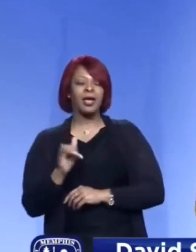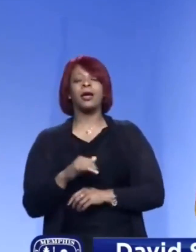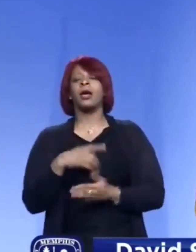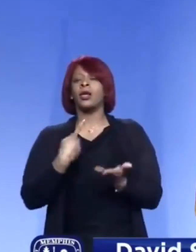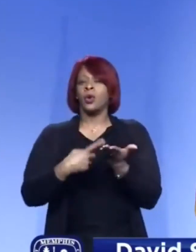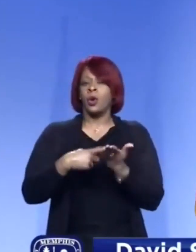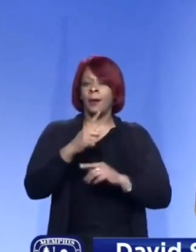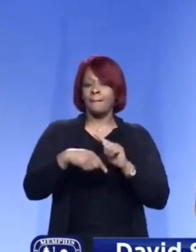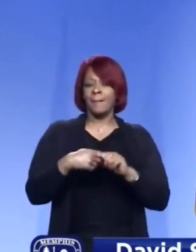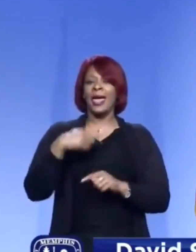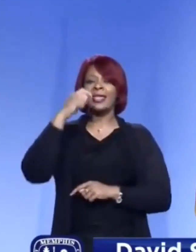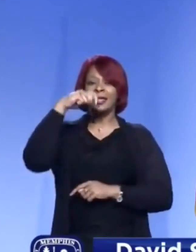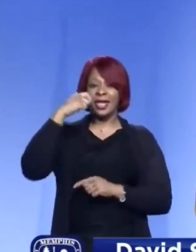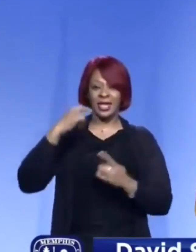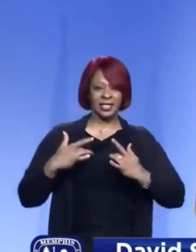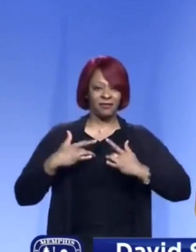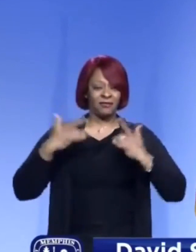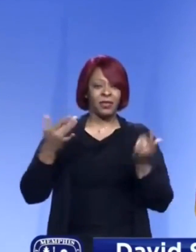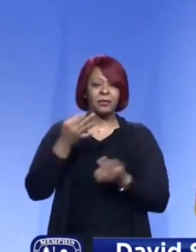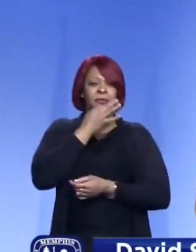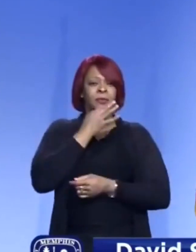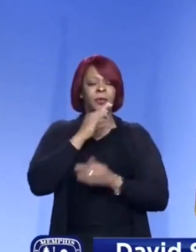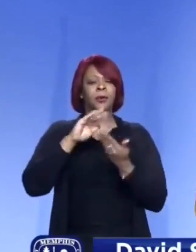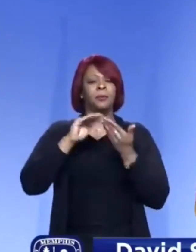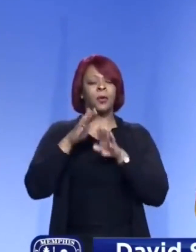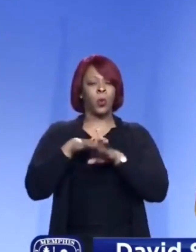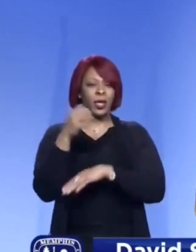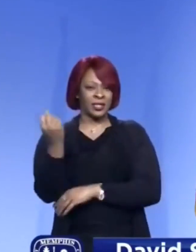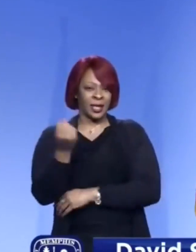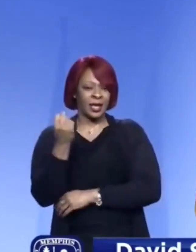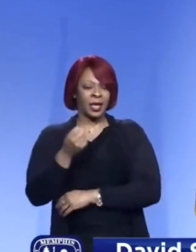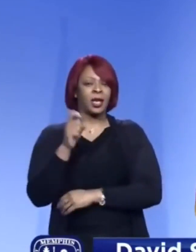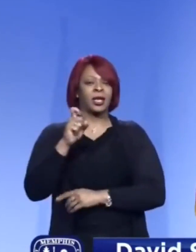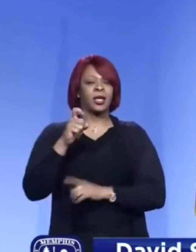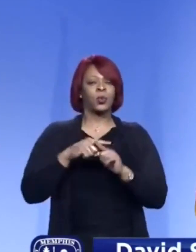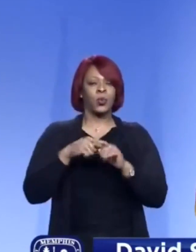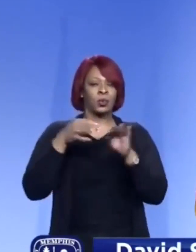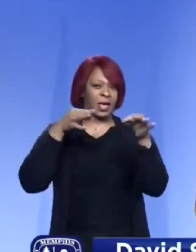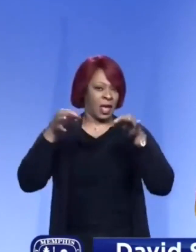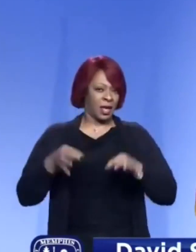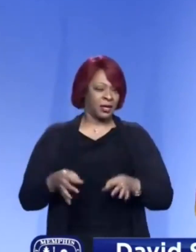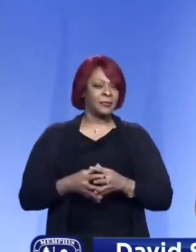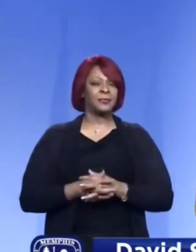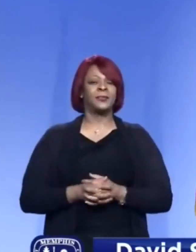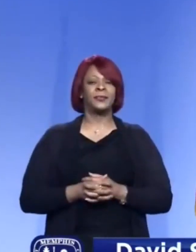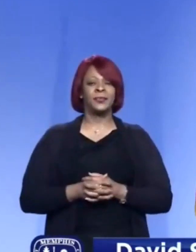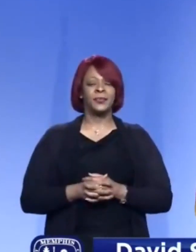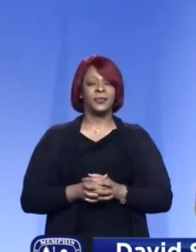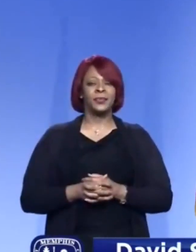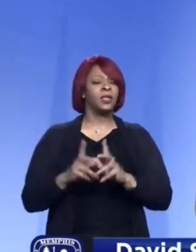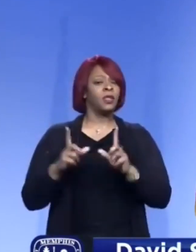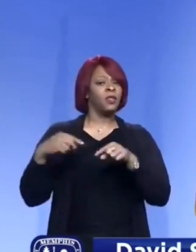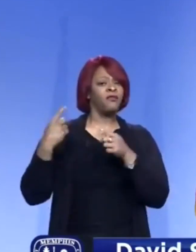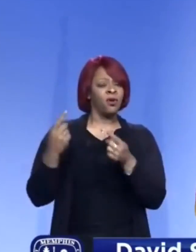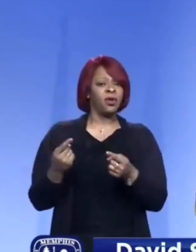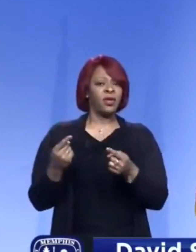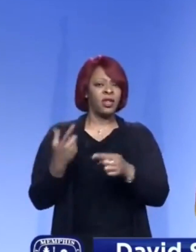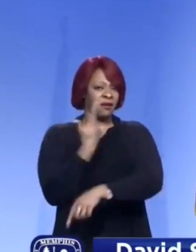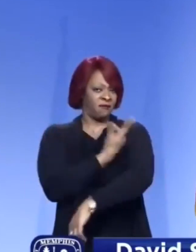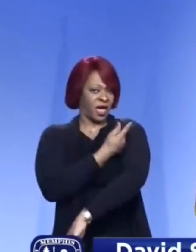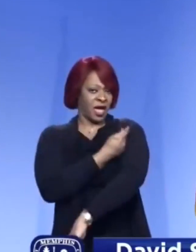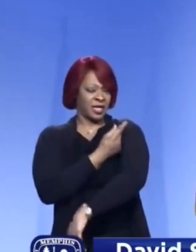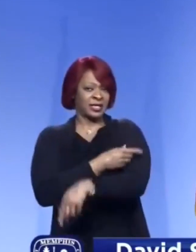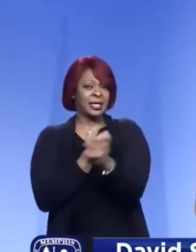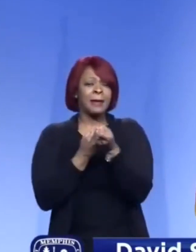descripción general de nuestras estadísticas actuales y también quiero hablar con ustedes sobre un evento de pruebas y diagnóstico que tendremos en la